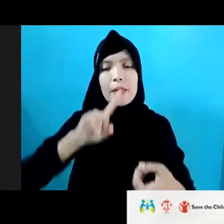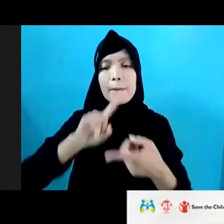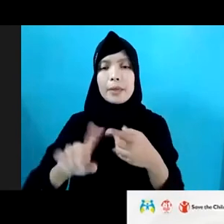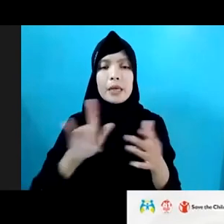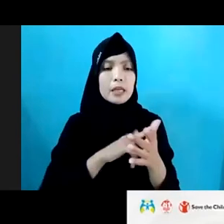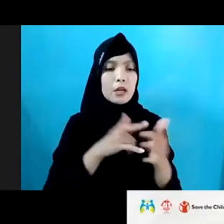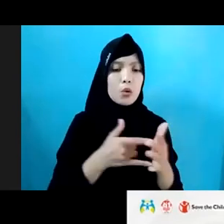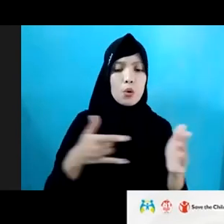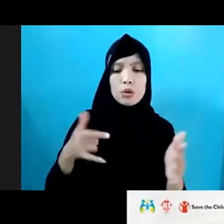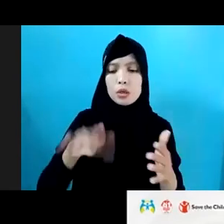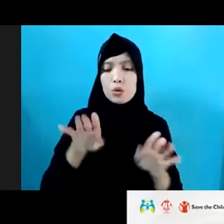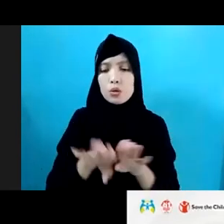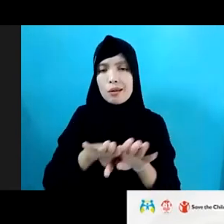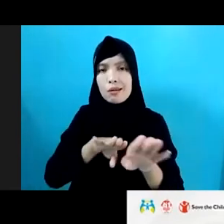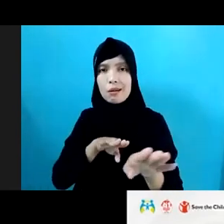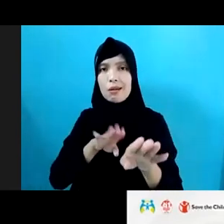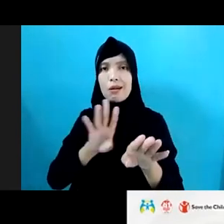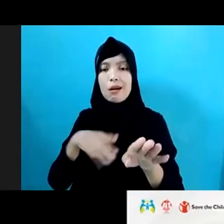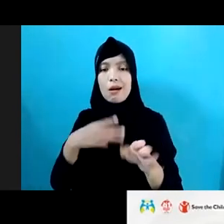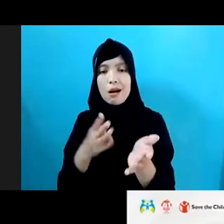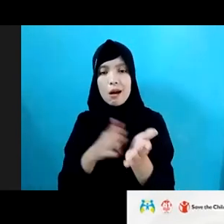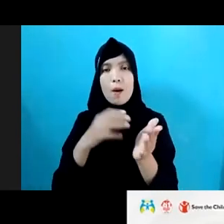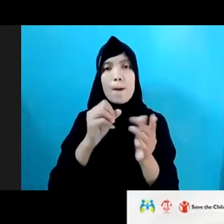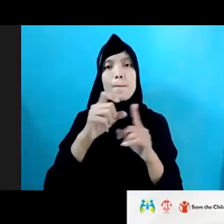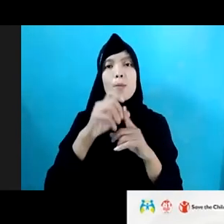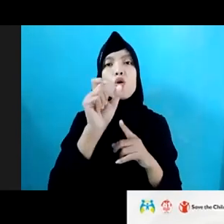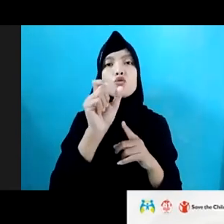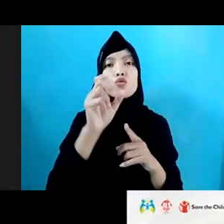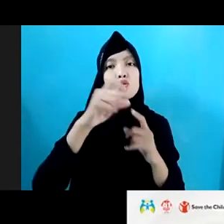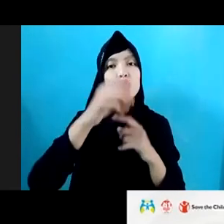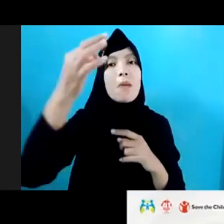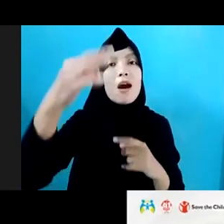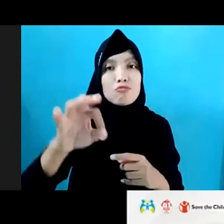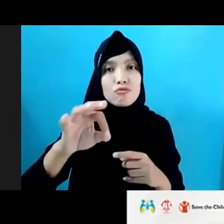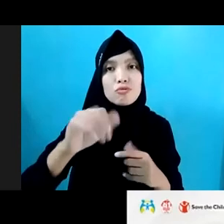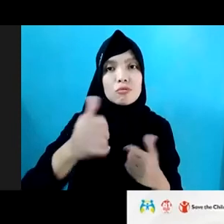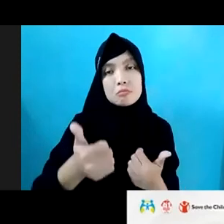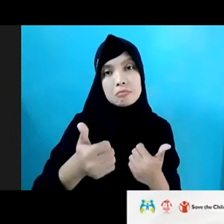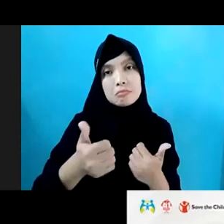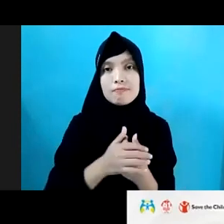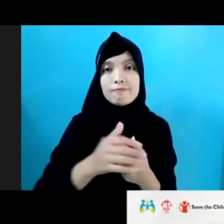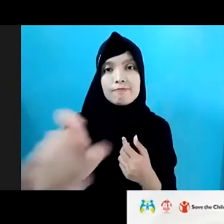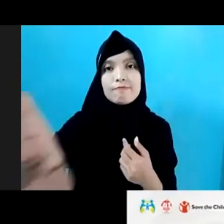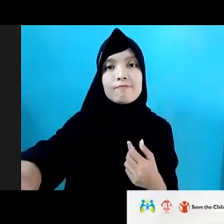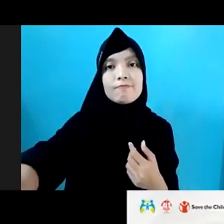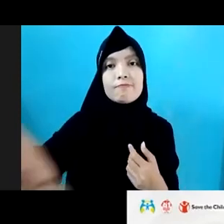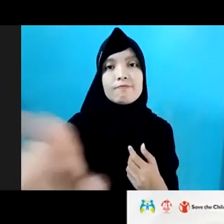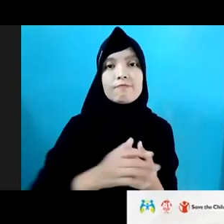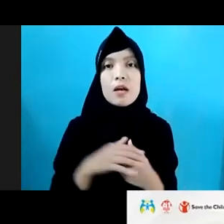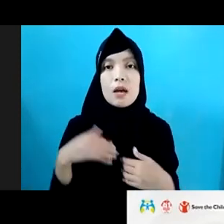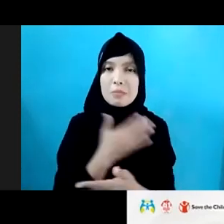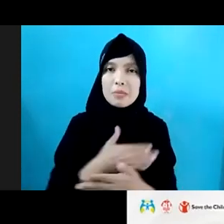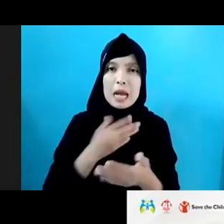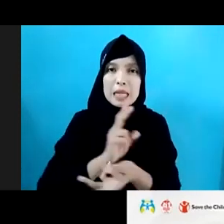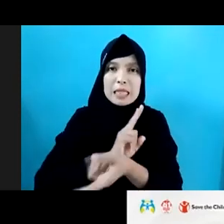tertinggal dengan modus-modus baru yang dilakukan oleh pelaku penikmat seks anak ya. Sehingga